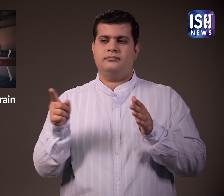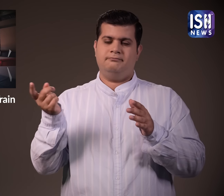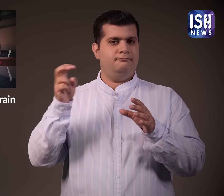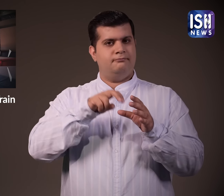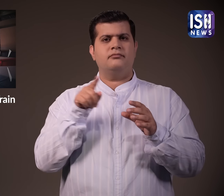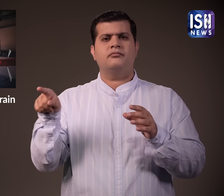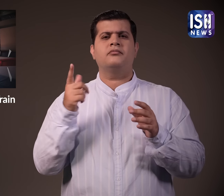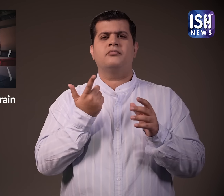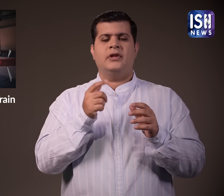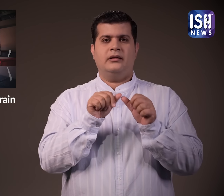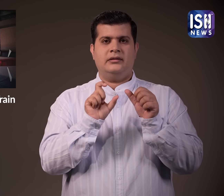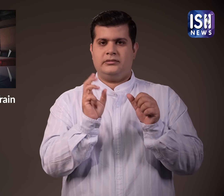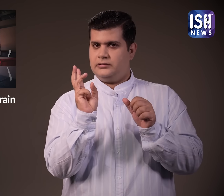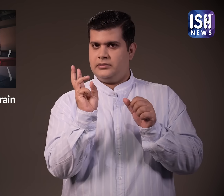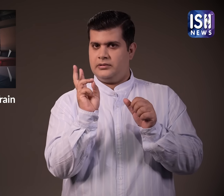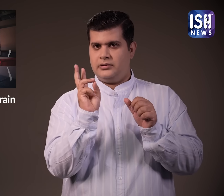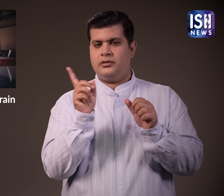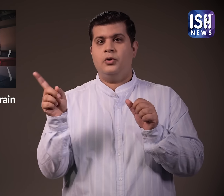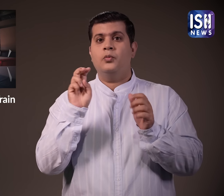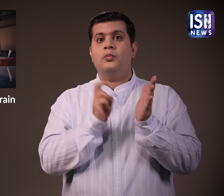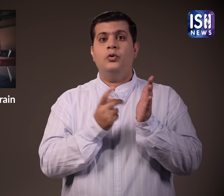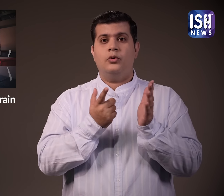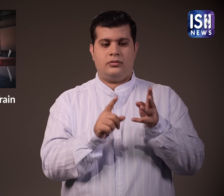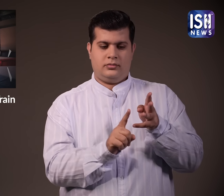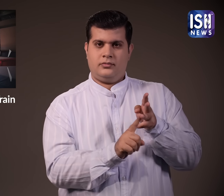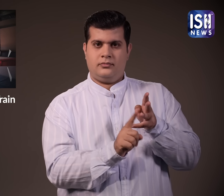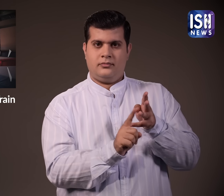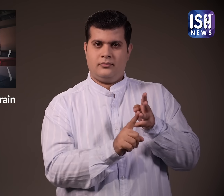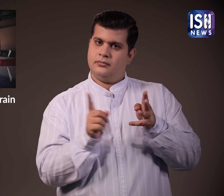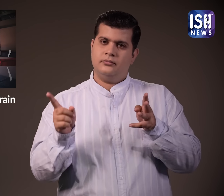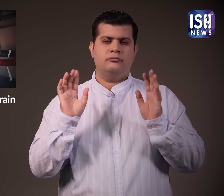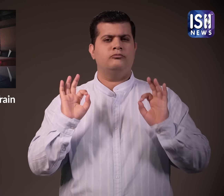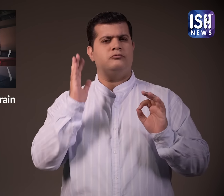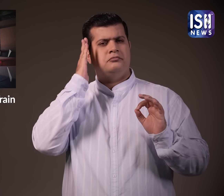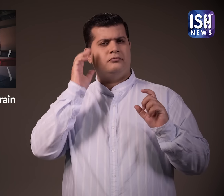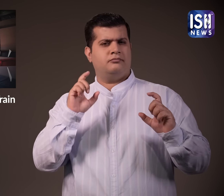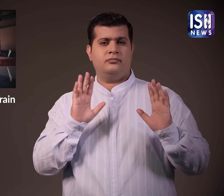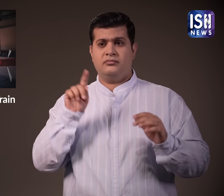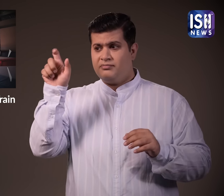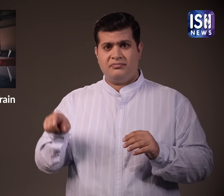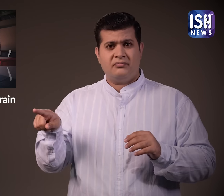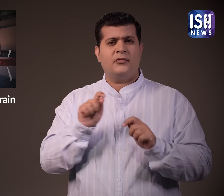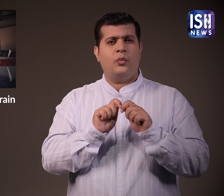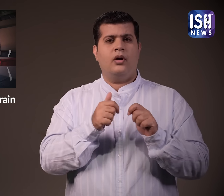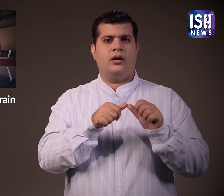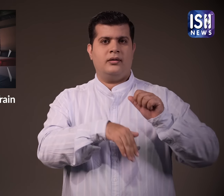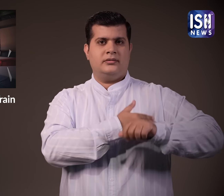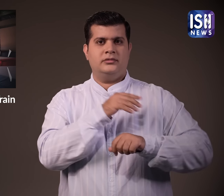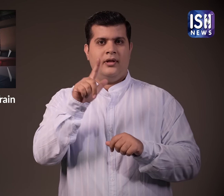वो एक LIC एजन्ट है और उन्होंने ट्रेन के 3rd AC स्लीपर कोच में निचली बर्थ बुक की थी और आराम